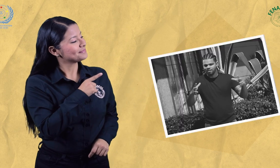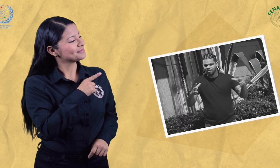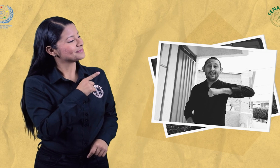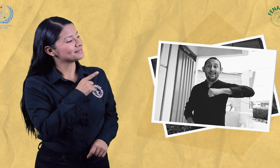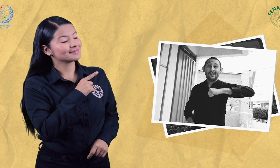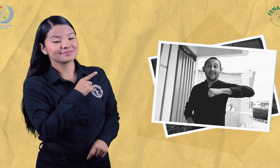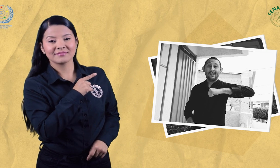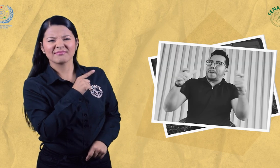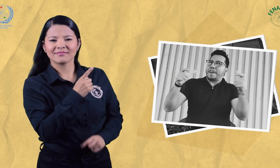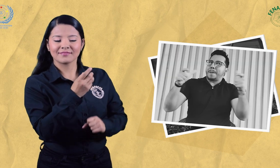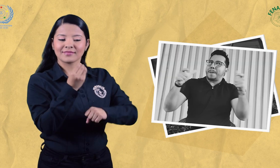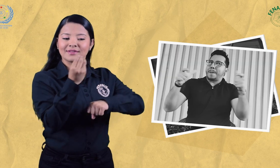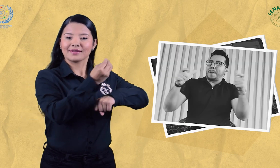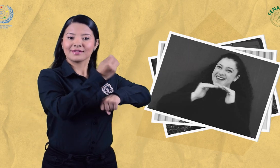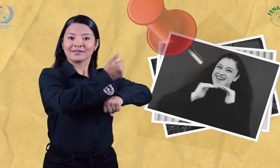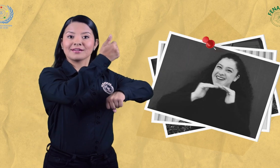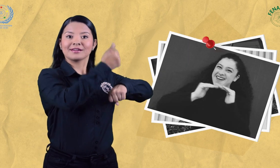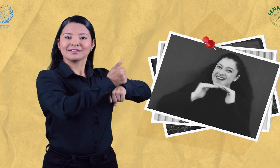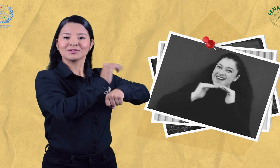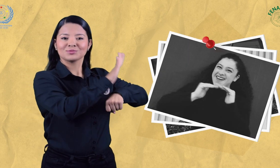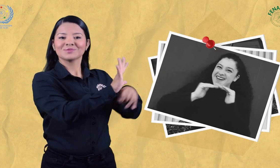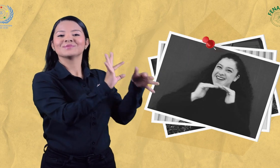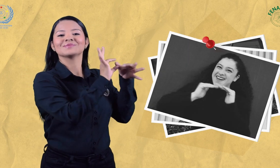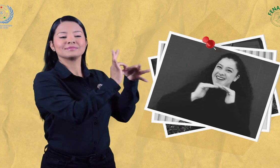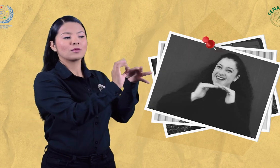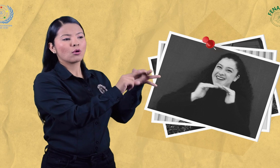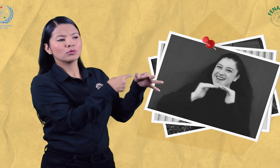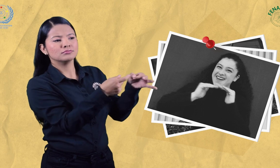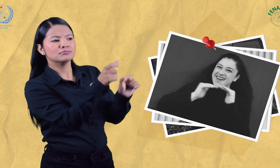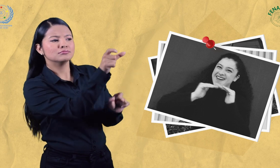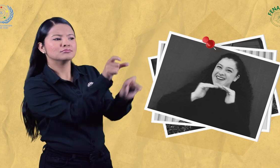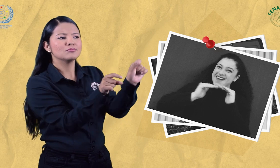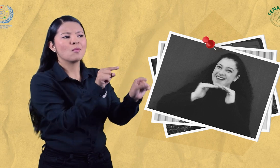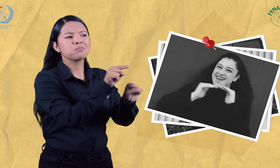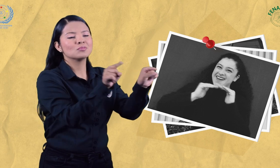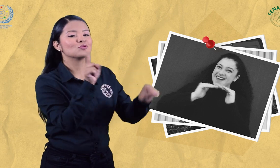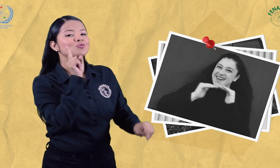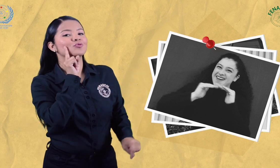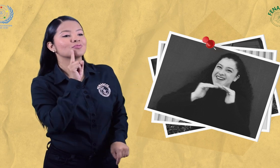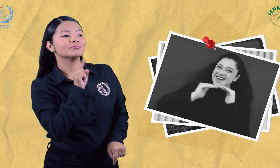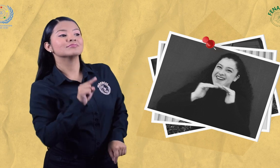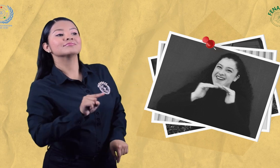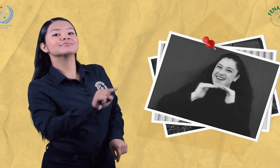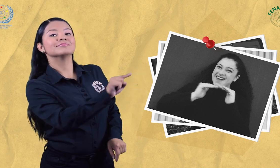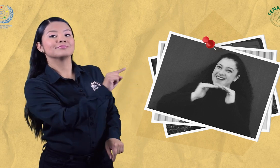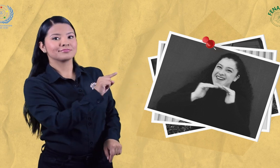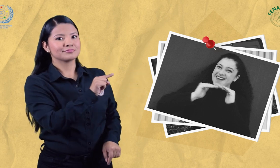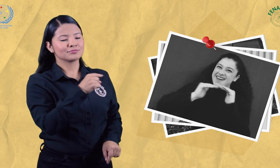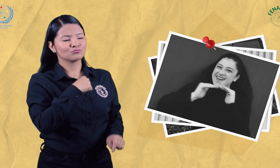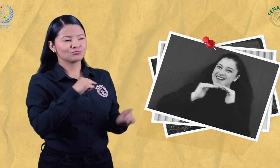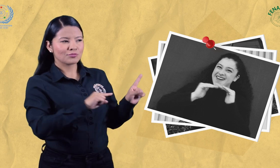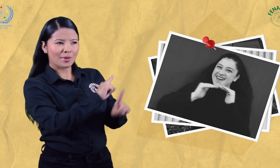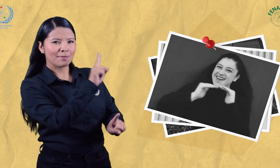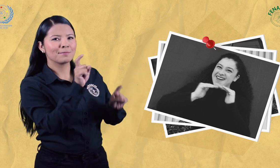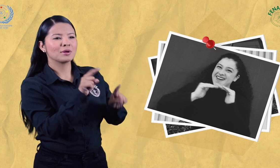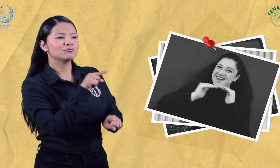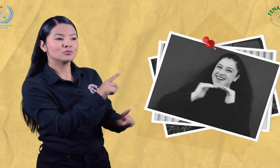observen. Ellos son los miembros del Consejo Directivo de FENASCOL. A estas personas sordas les preguntamos